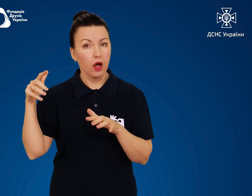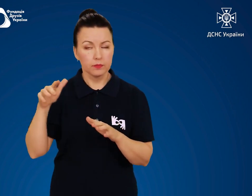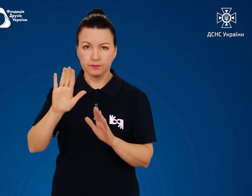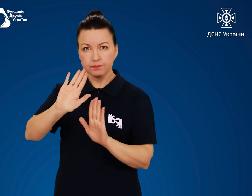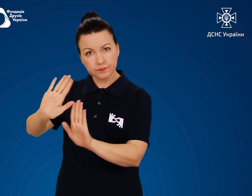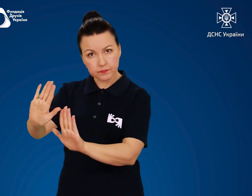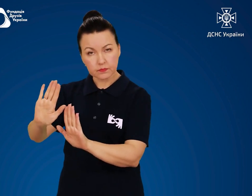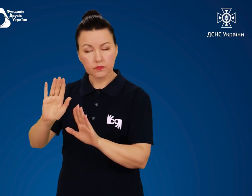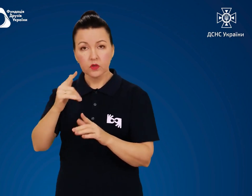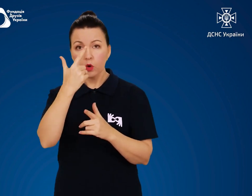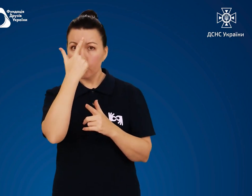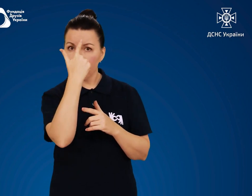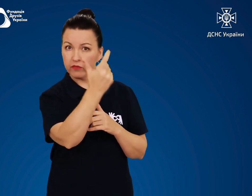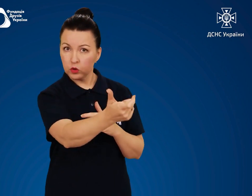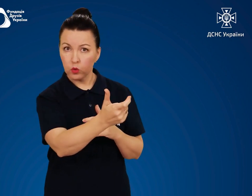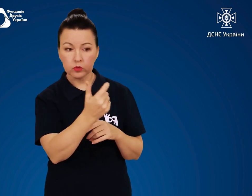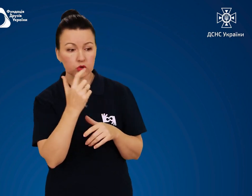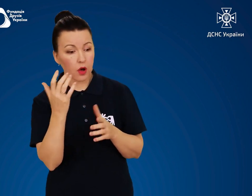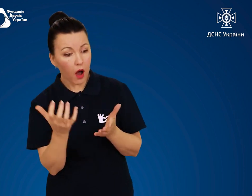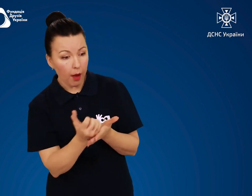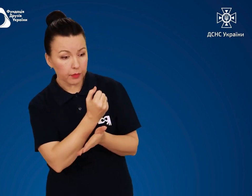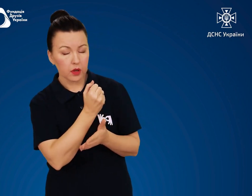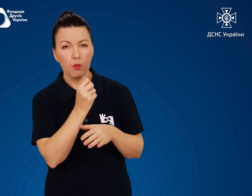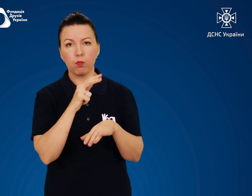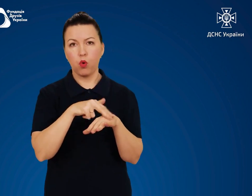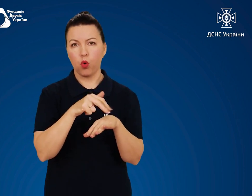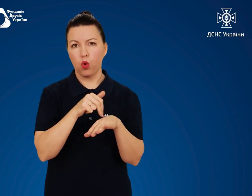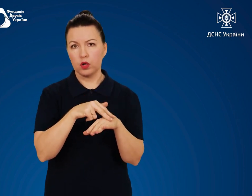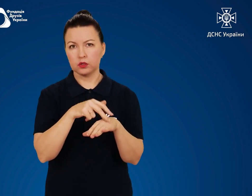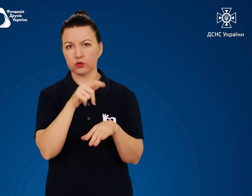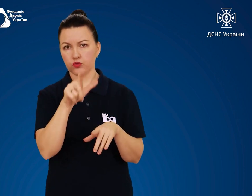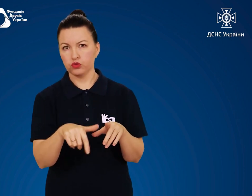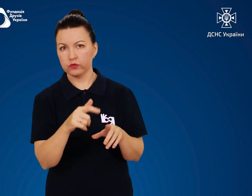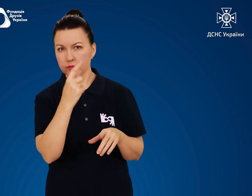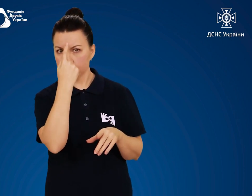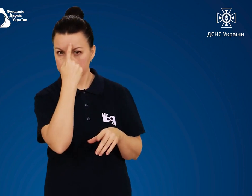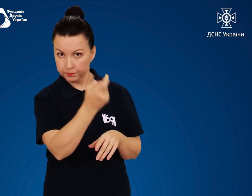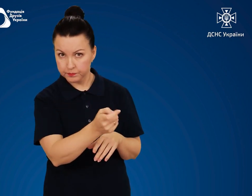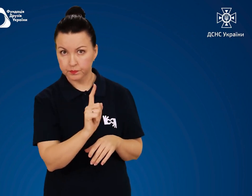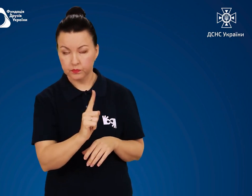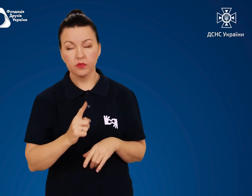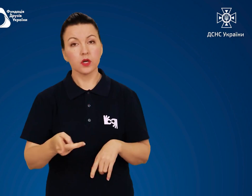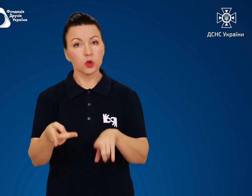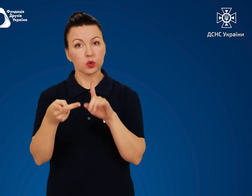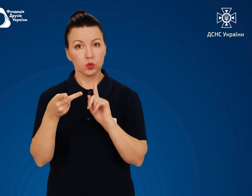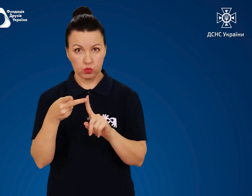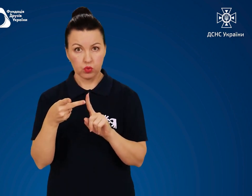Повідомте про знахідку співробітника поліції Друге